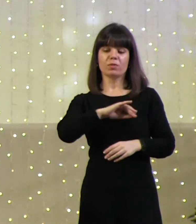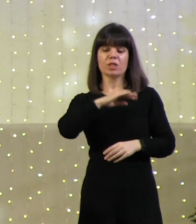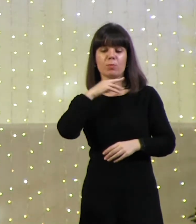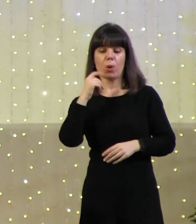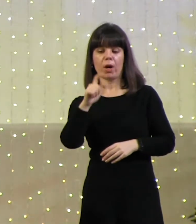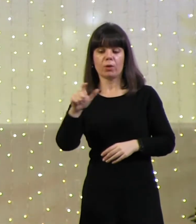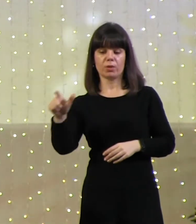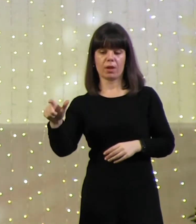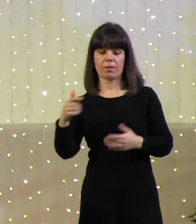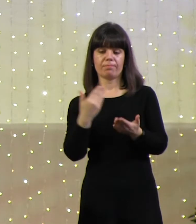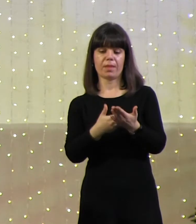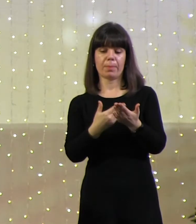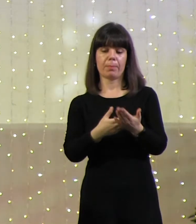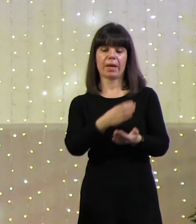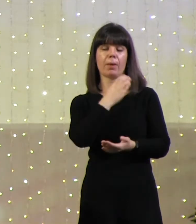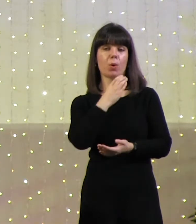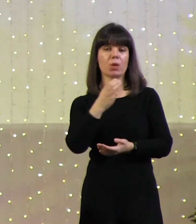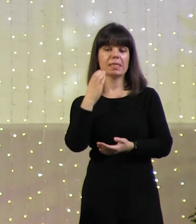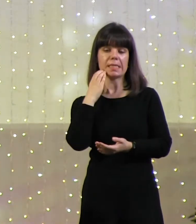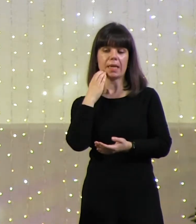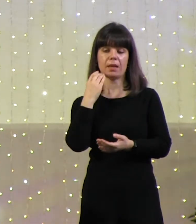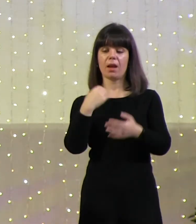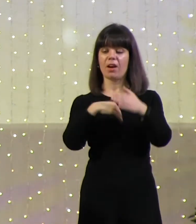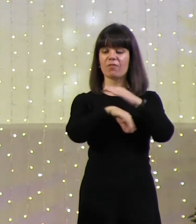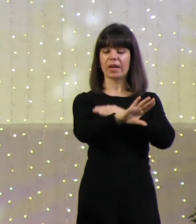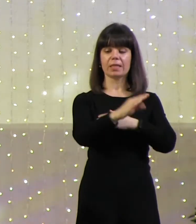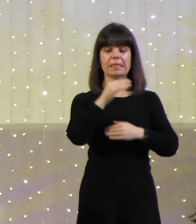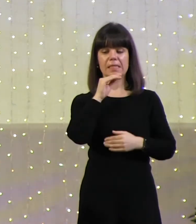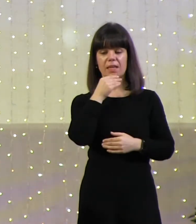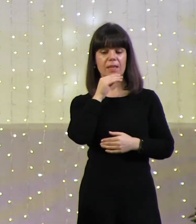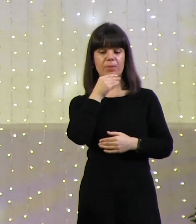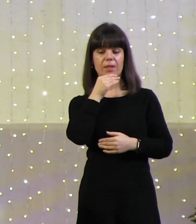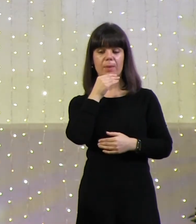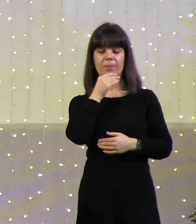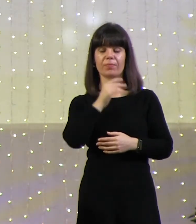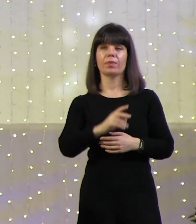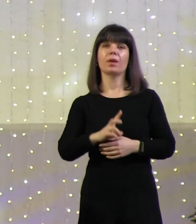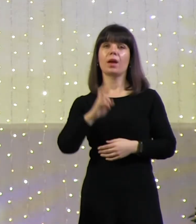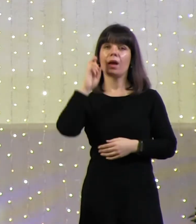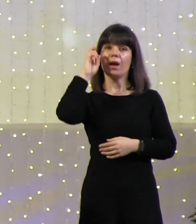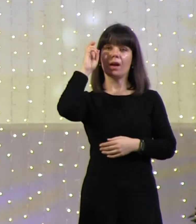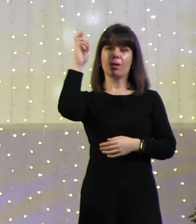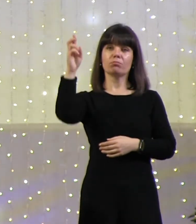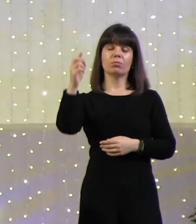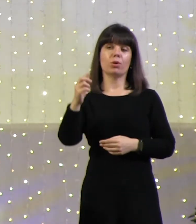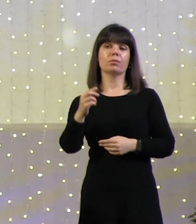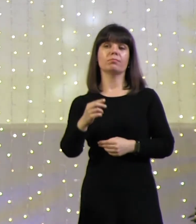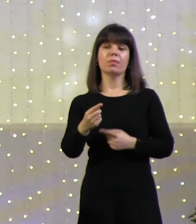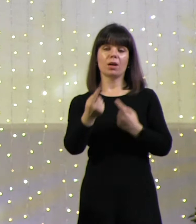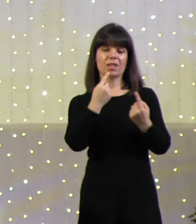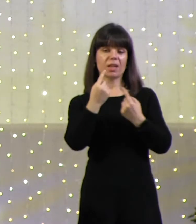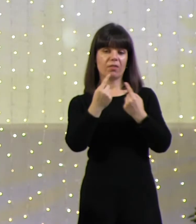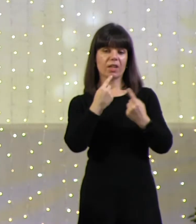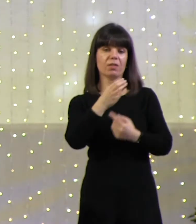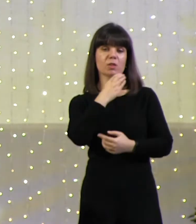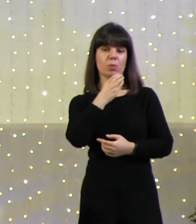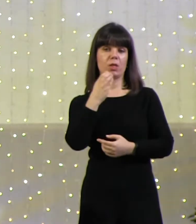Моисей. Выход из Египта. Бог четко разговаривал, давал инструктаж.